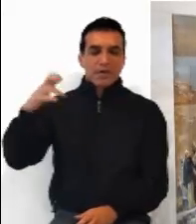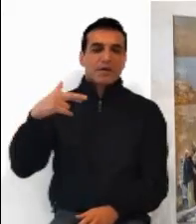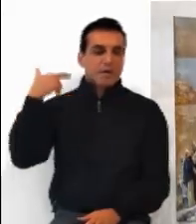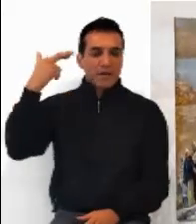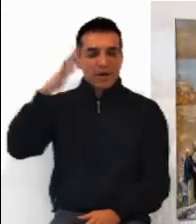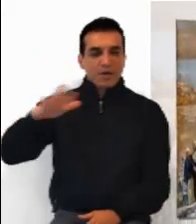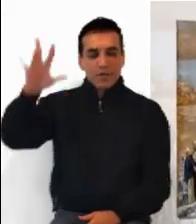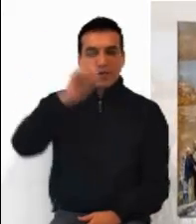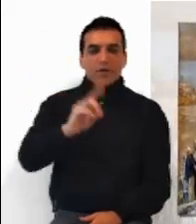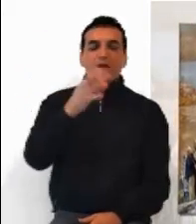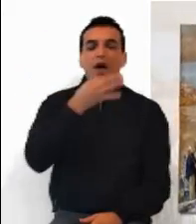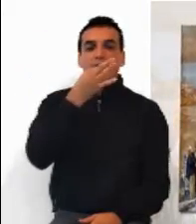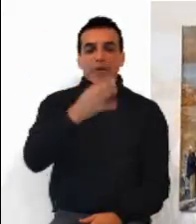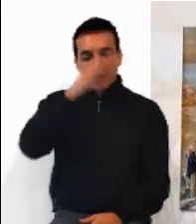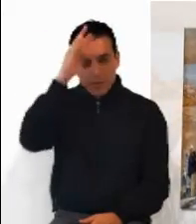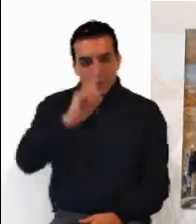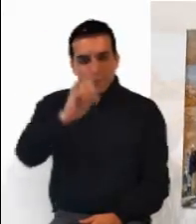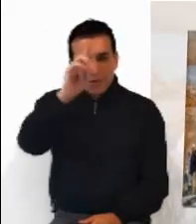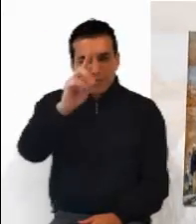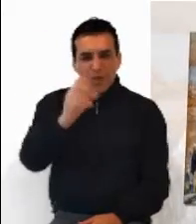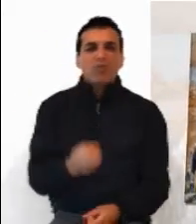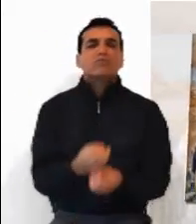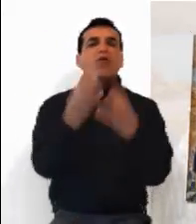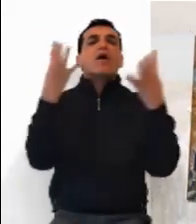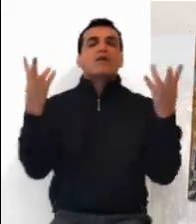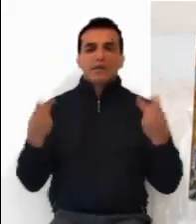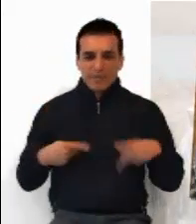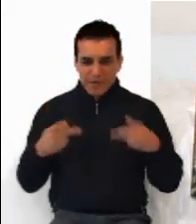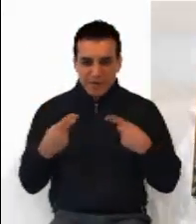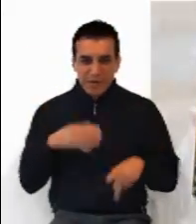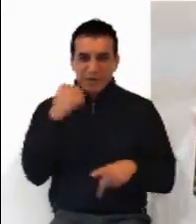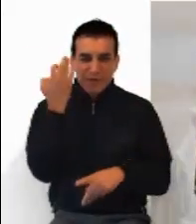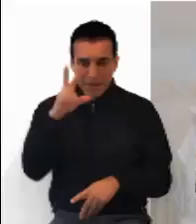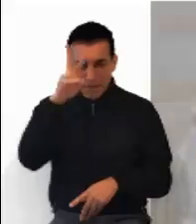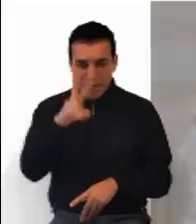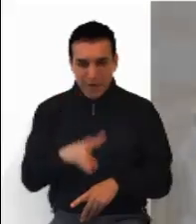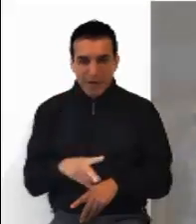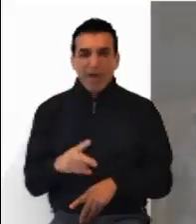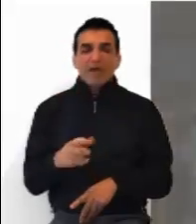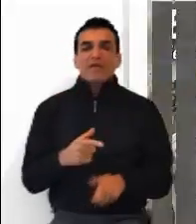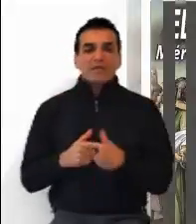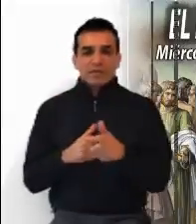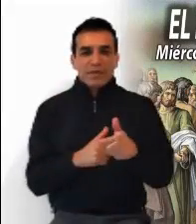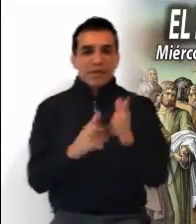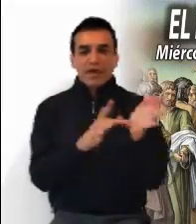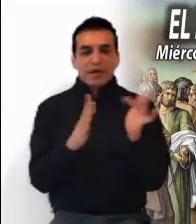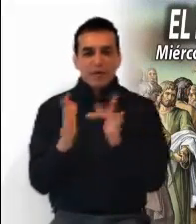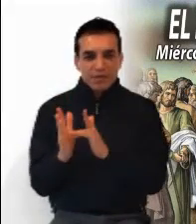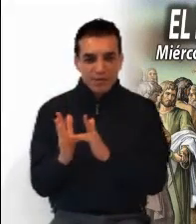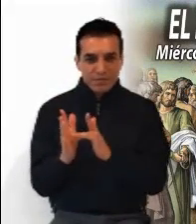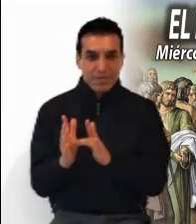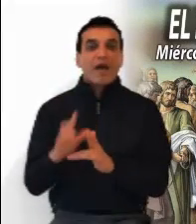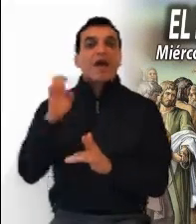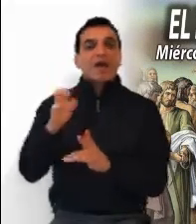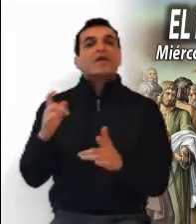¿Cuántas personas quisieron seguir a Jesús? San Lucas nos muestra un breve repertorio